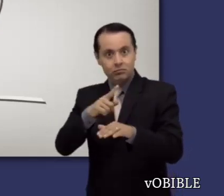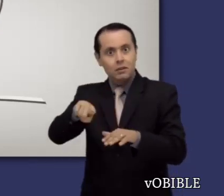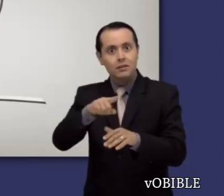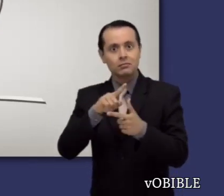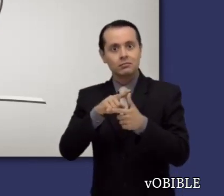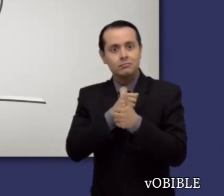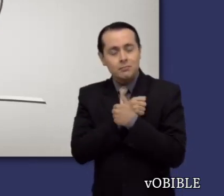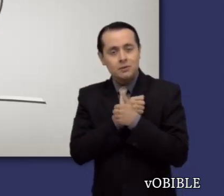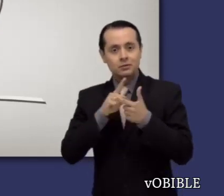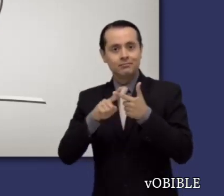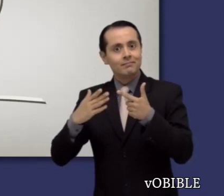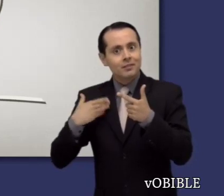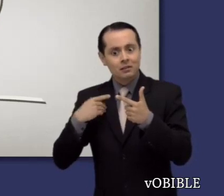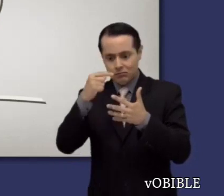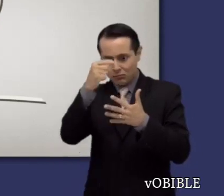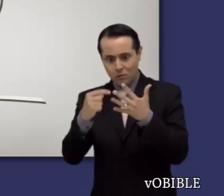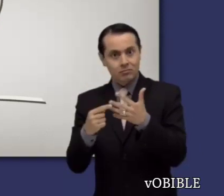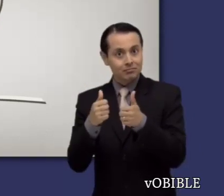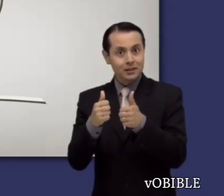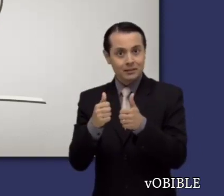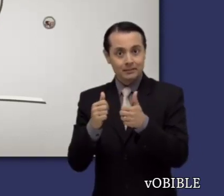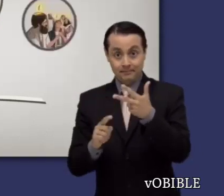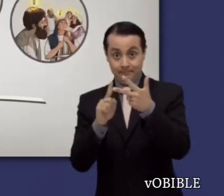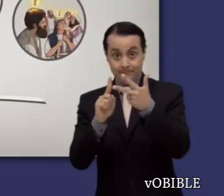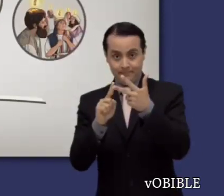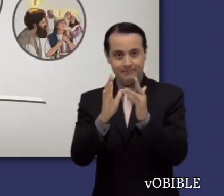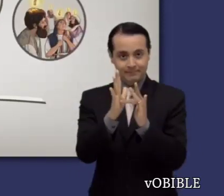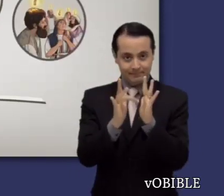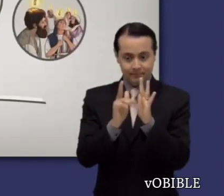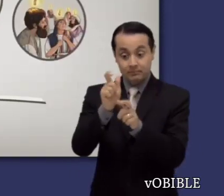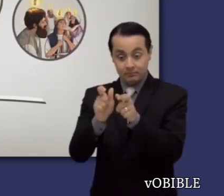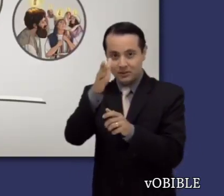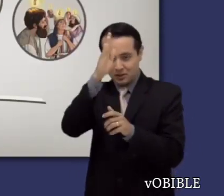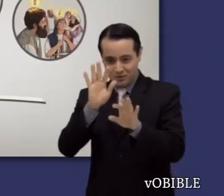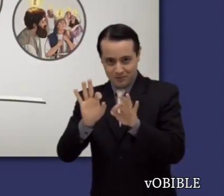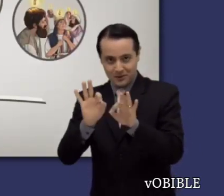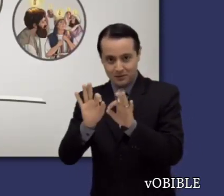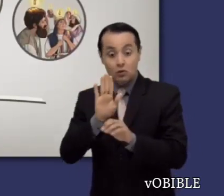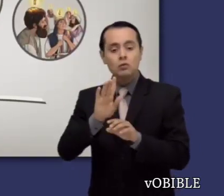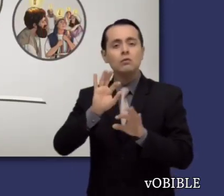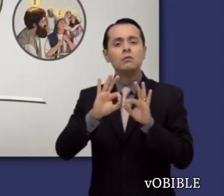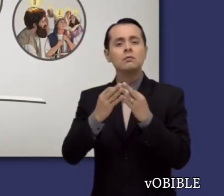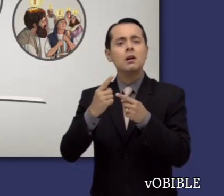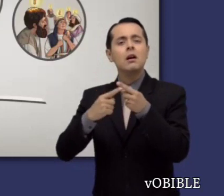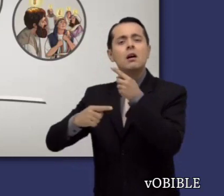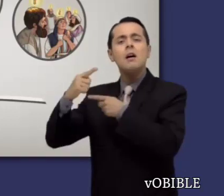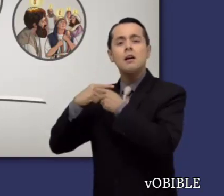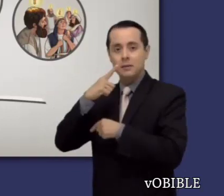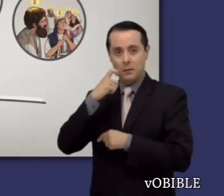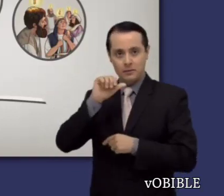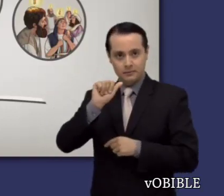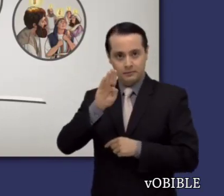que quienes cultivan el fruto del Espíritu de Dios segarán bendiciones, y en que la descendencia espiritual de Abraham son